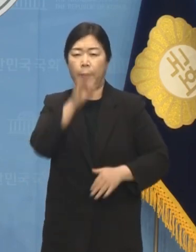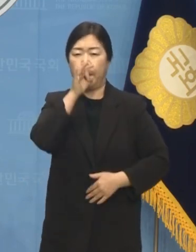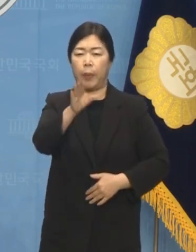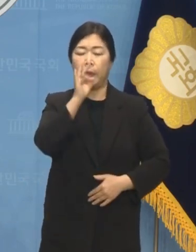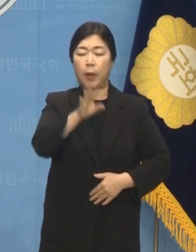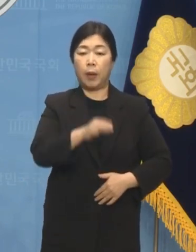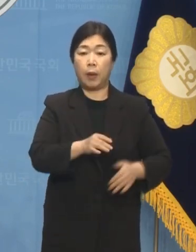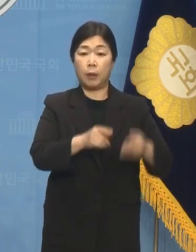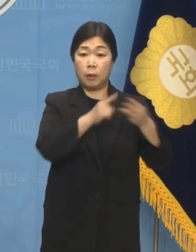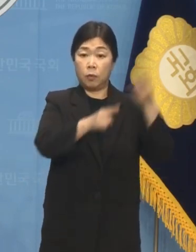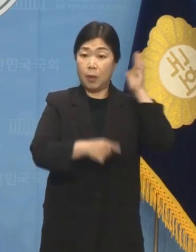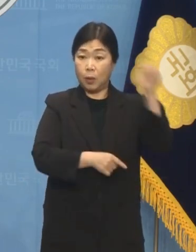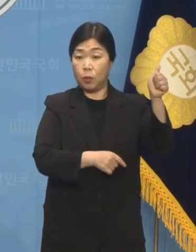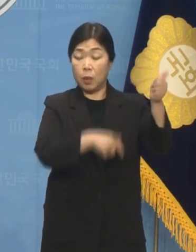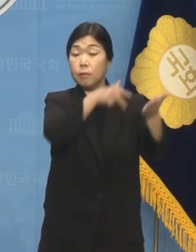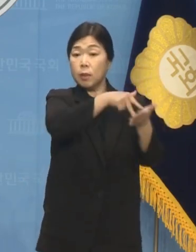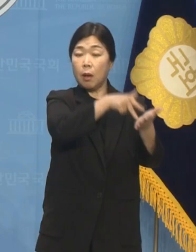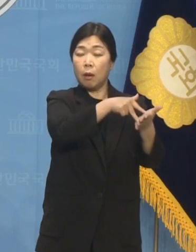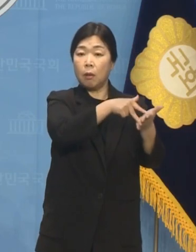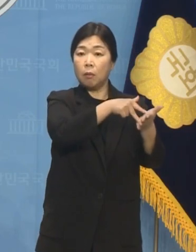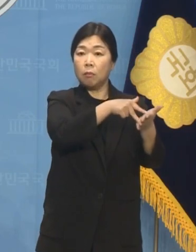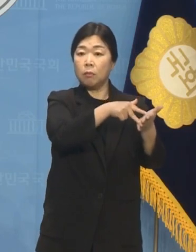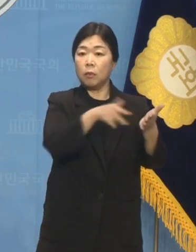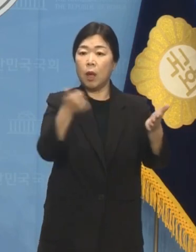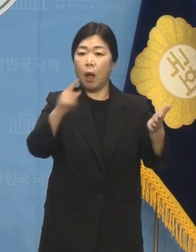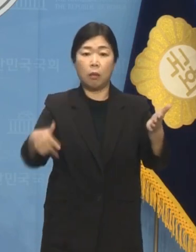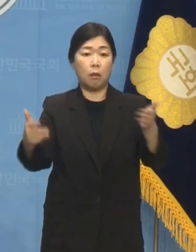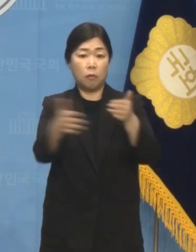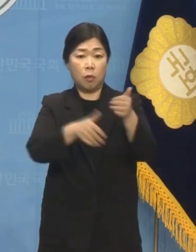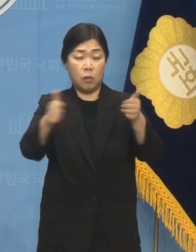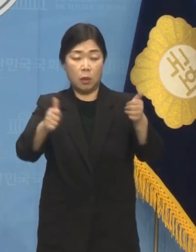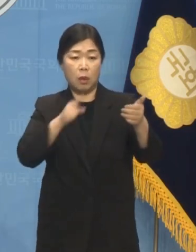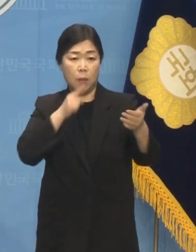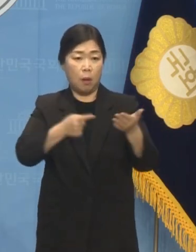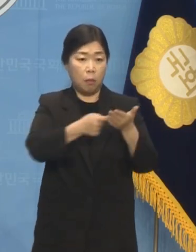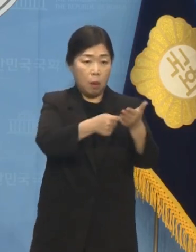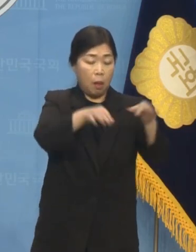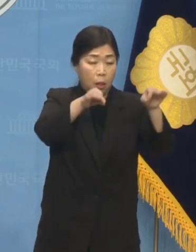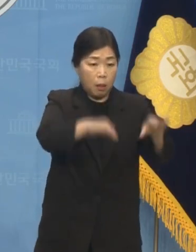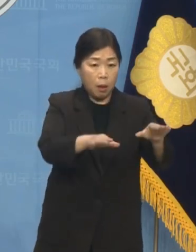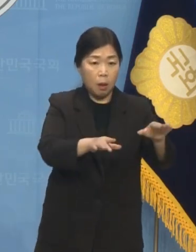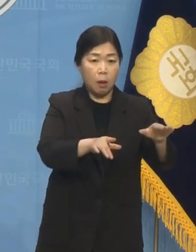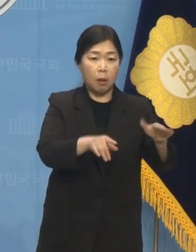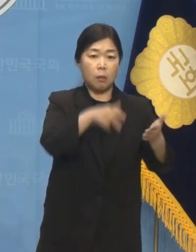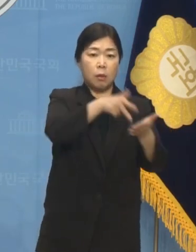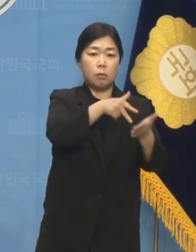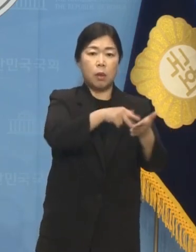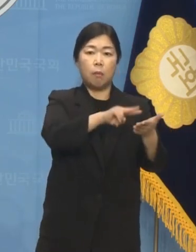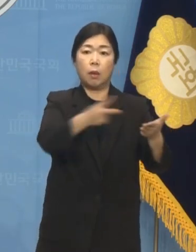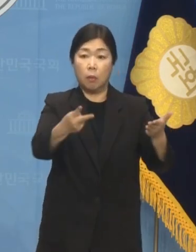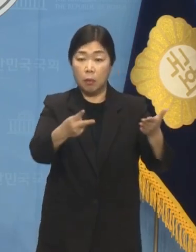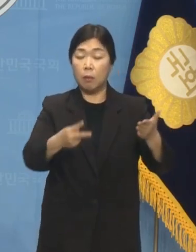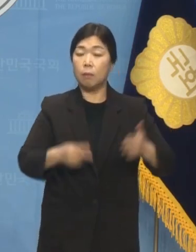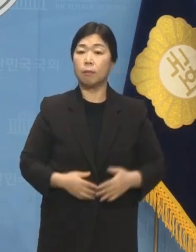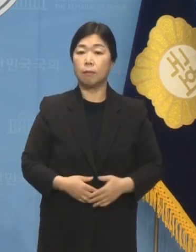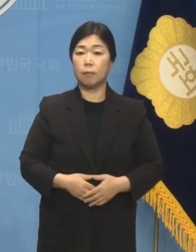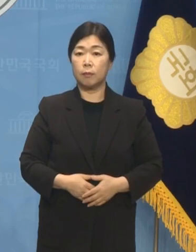일관하던 대통령실의 입장이 한동훈 위원장이 나서자마자 유연하게 바뀐 것입니다.